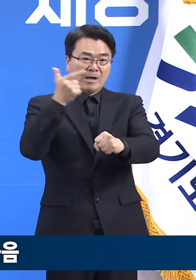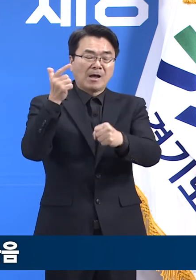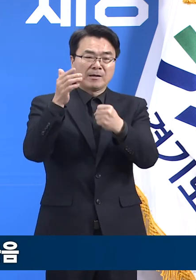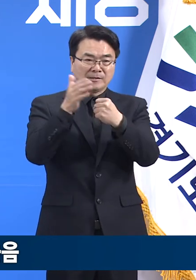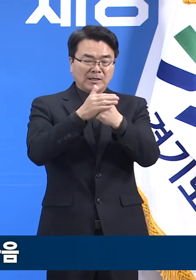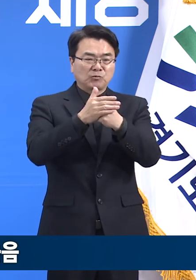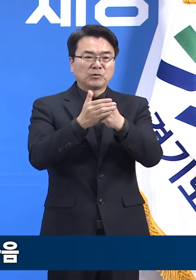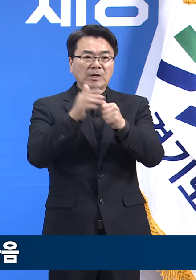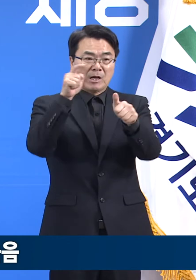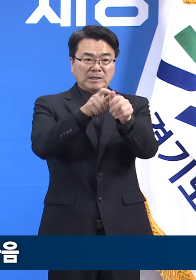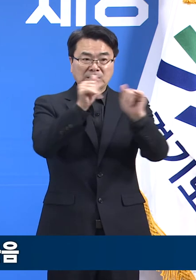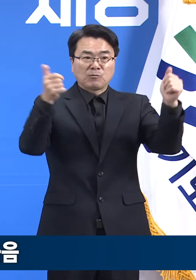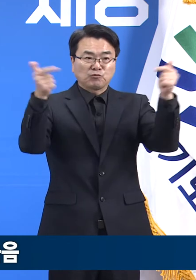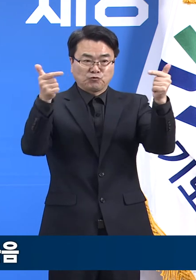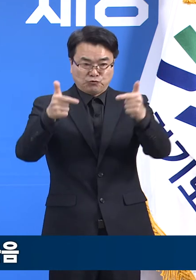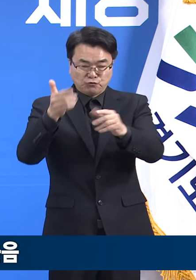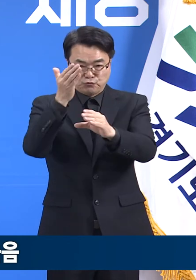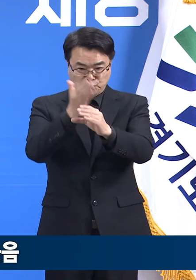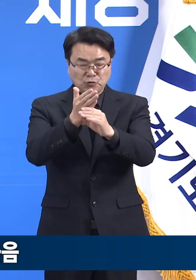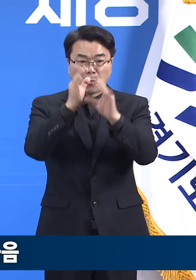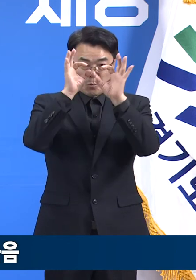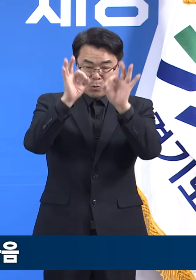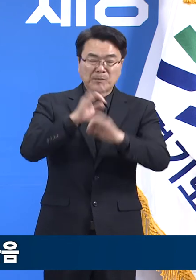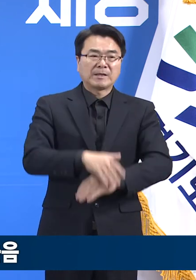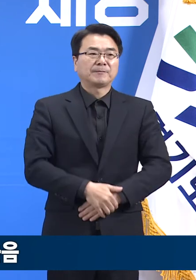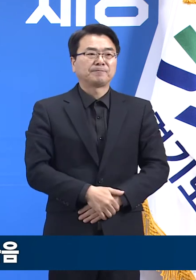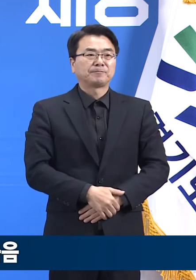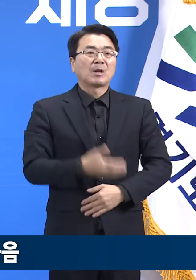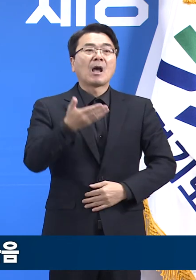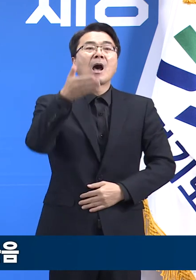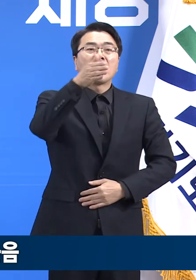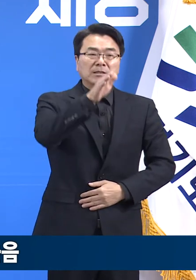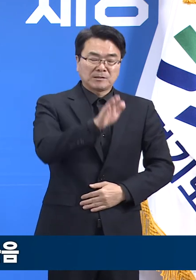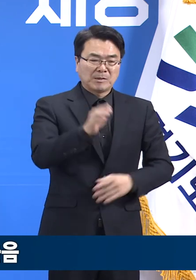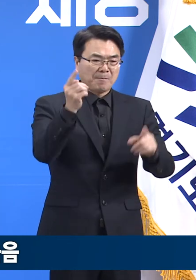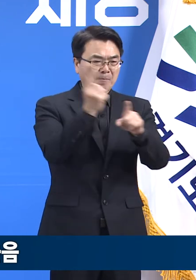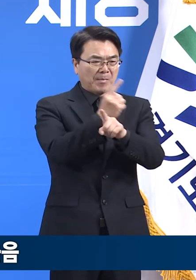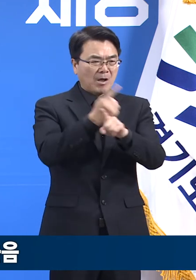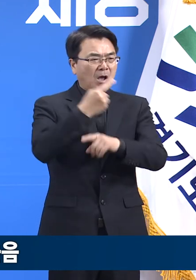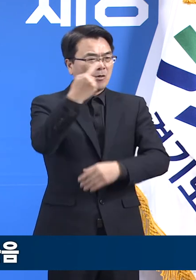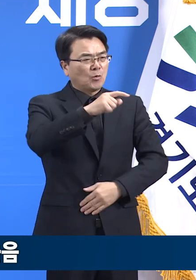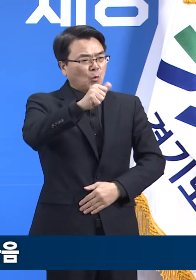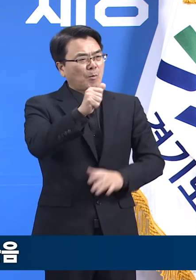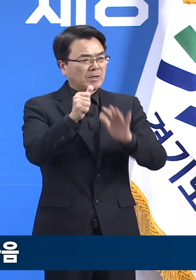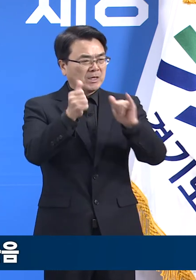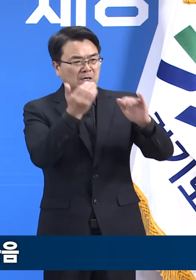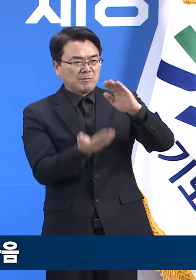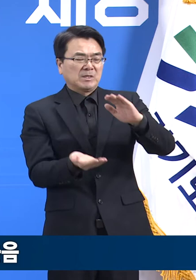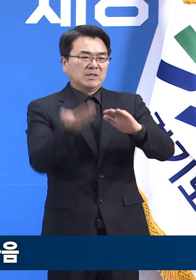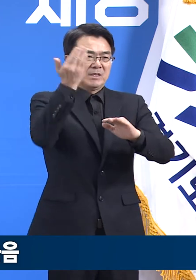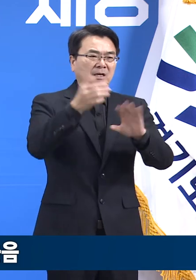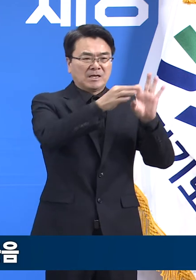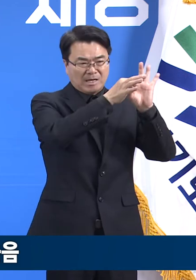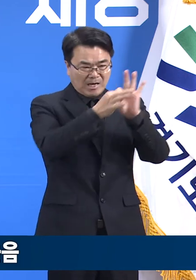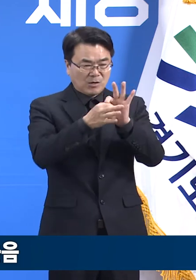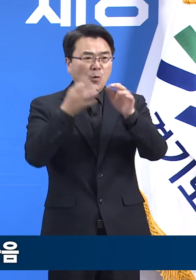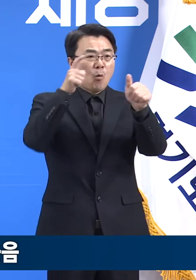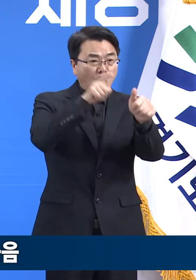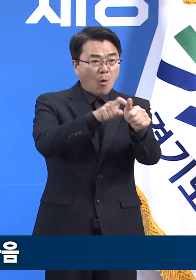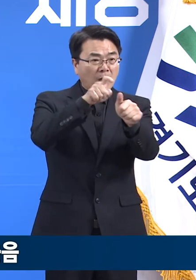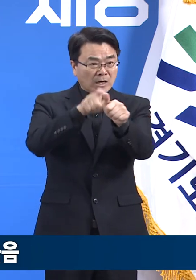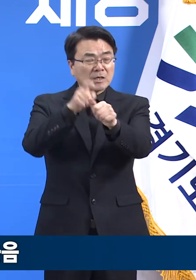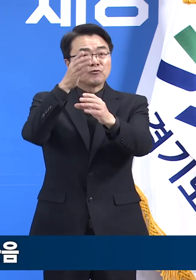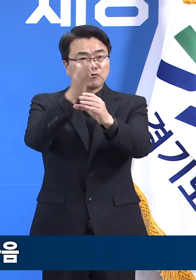분석됩니다. 하지만 여전히 일평균 신규 확진자가 1,500명 이상을 기록하는 등 안심할